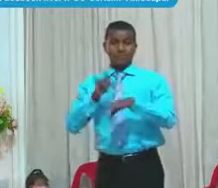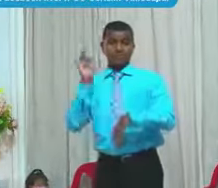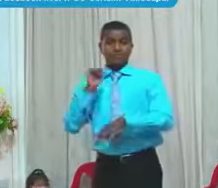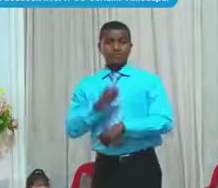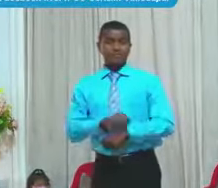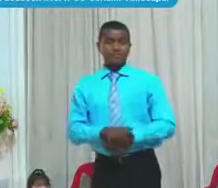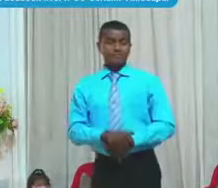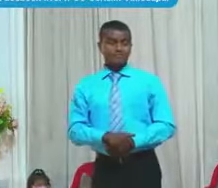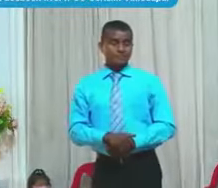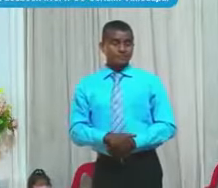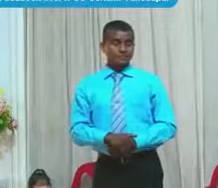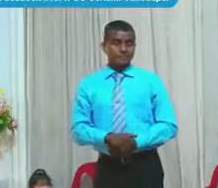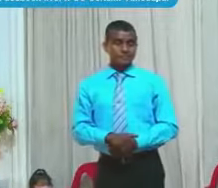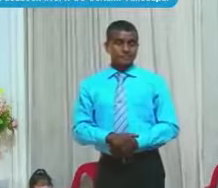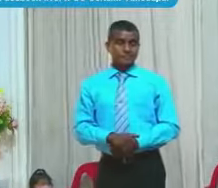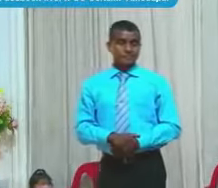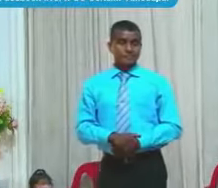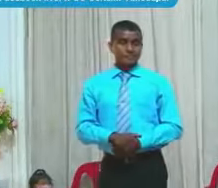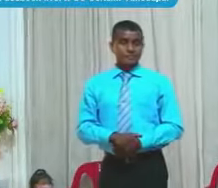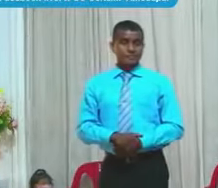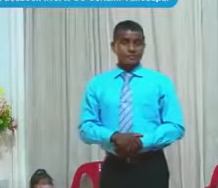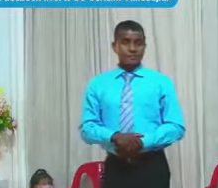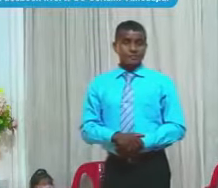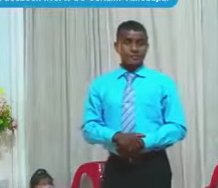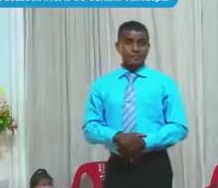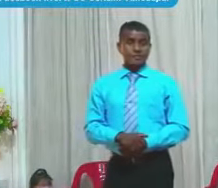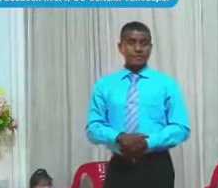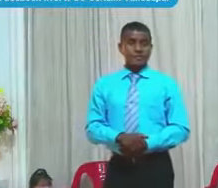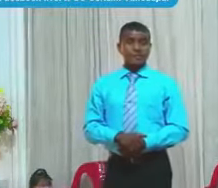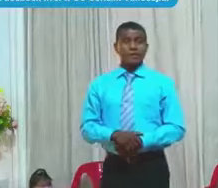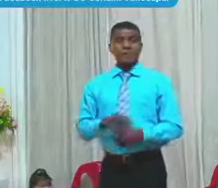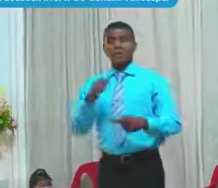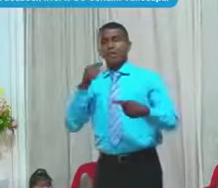Y Entonces La Discusión Se Había Formado